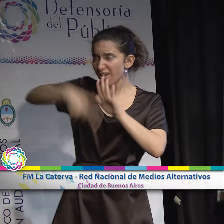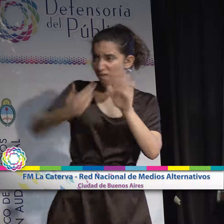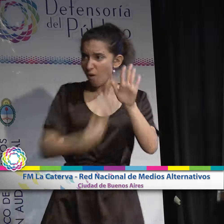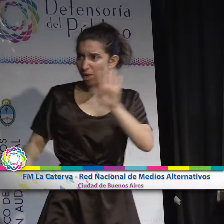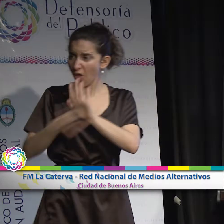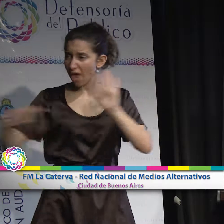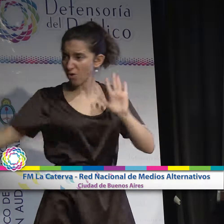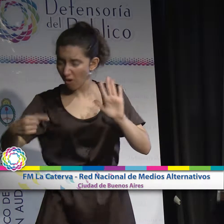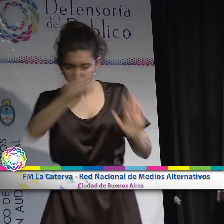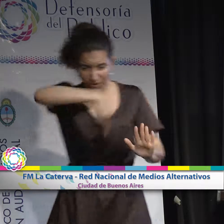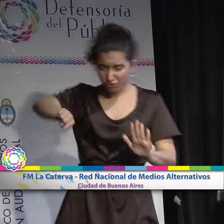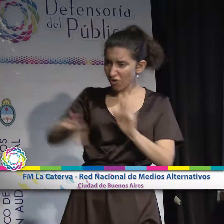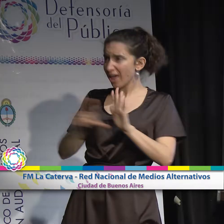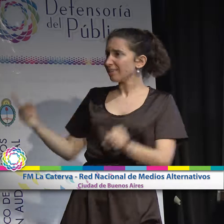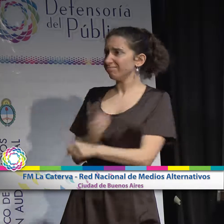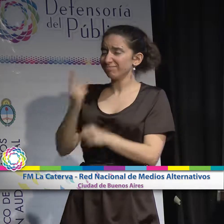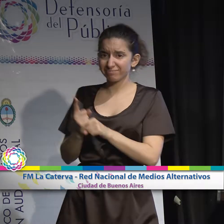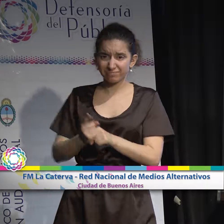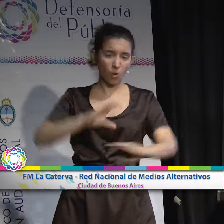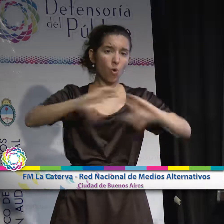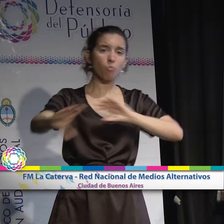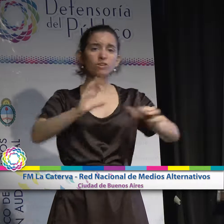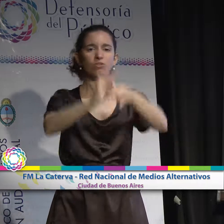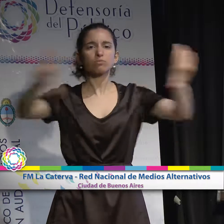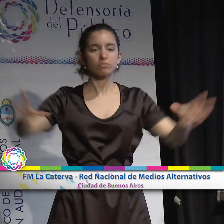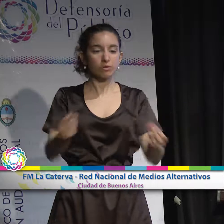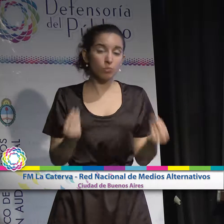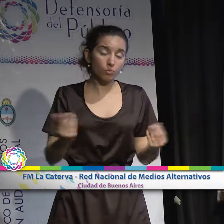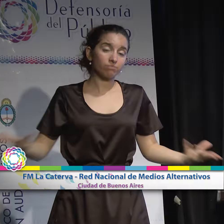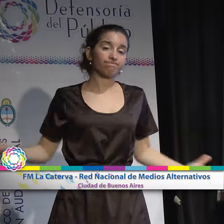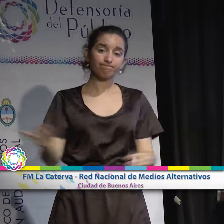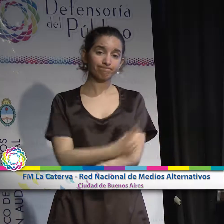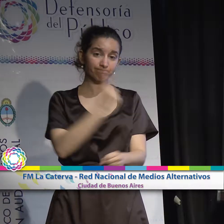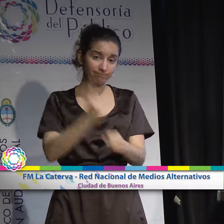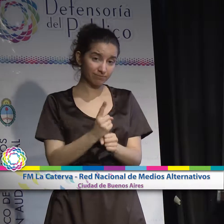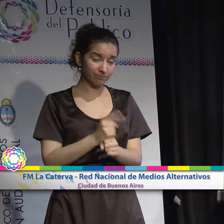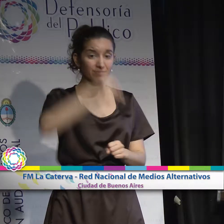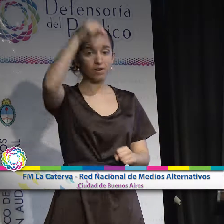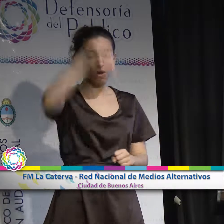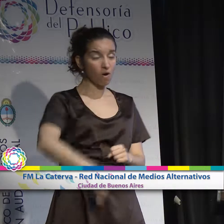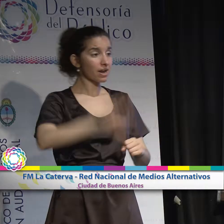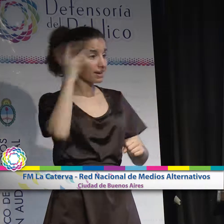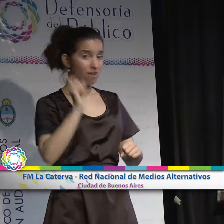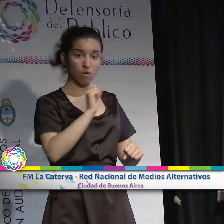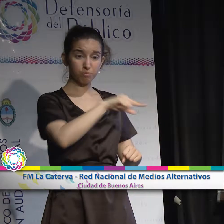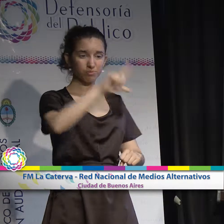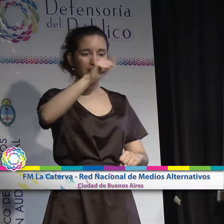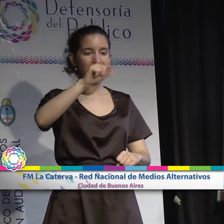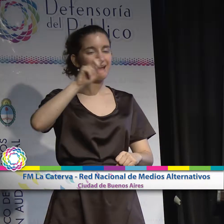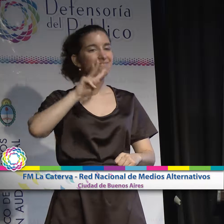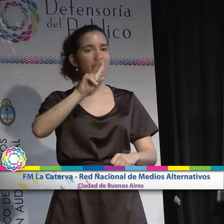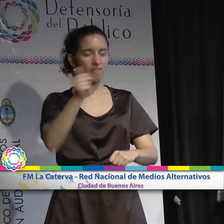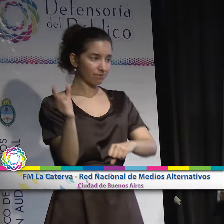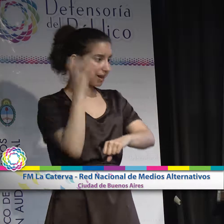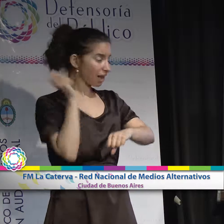nuestro derecho a ejercer una comunicación plural y democrática. La interferencia que hoy le toca padecer a la caterva, pero de la que ningún medio de nuestro sector